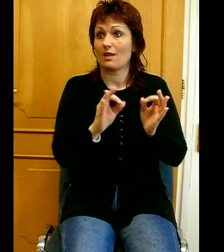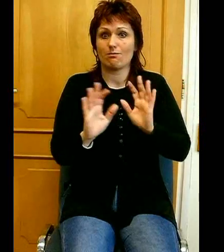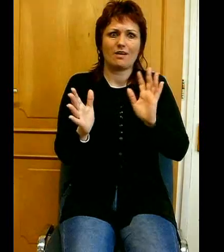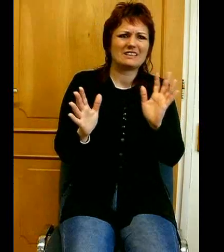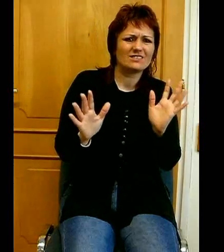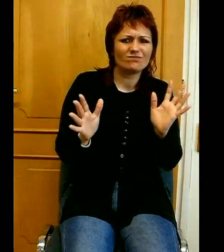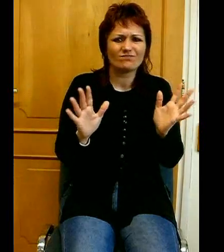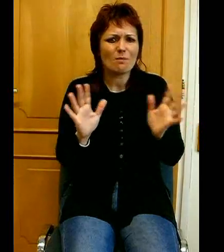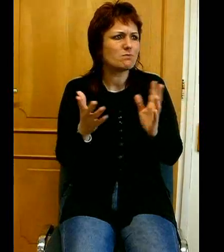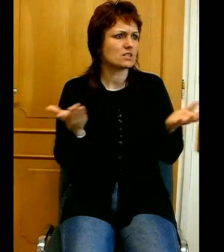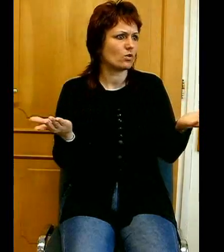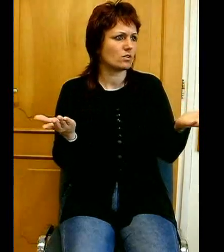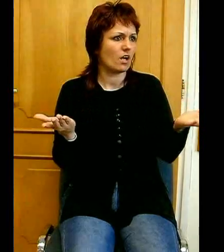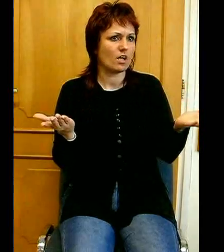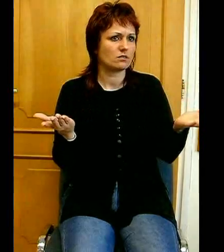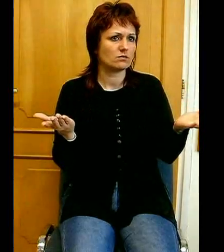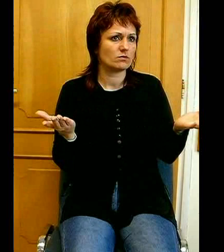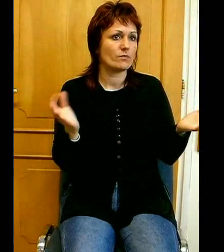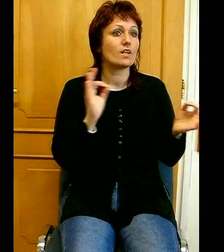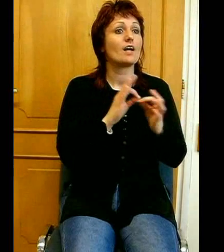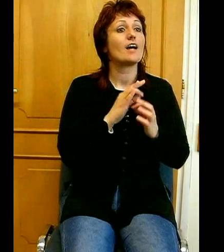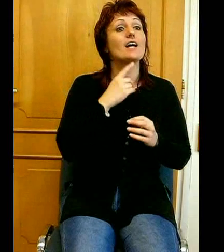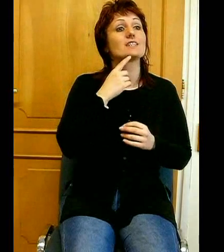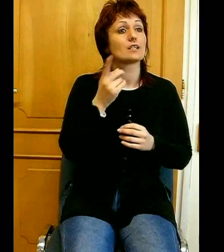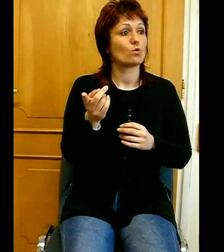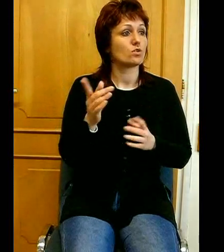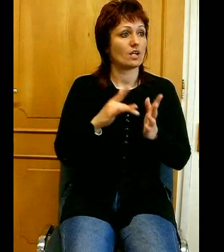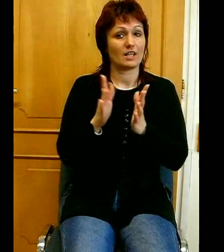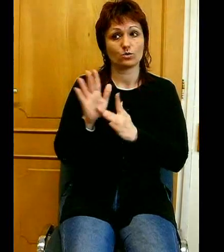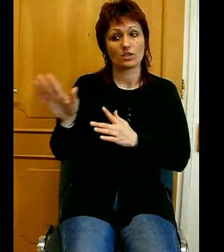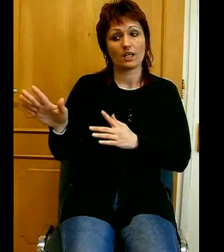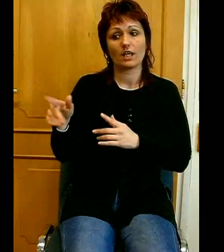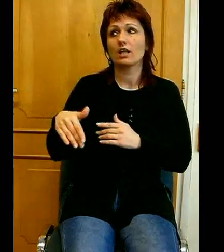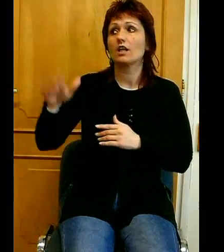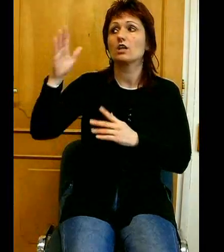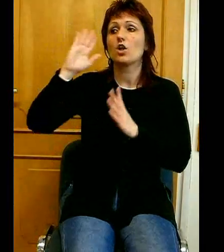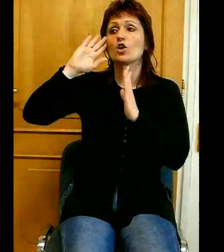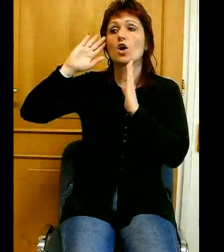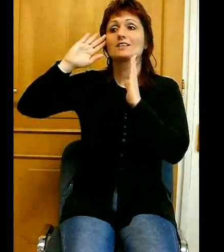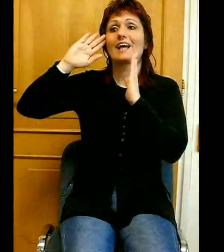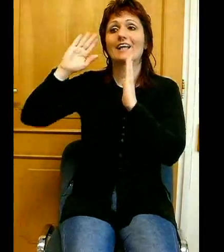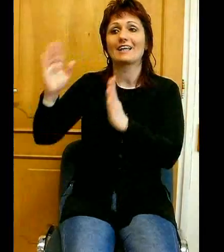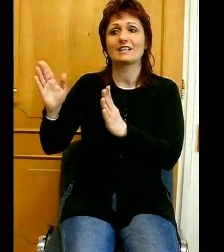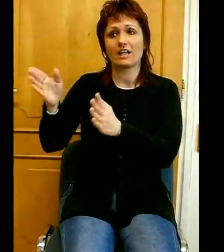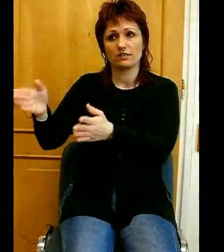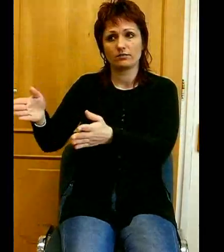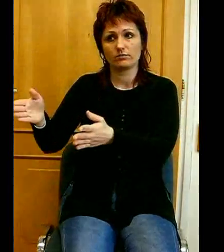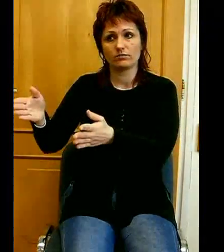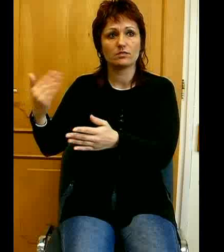Ezért mondja neki Jézus, hogy nagy a te hited. Nagy hite annak van, aki